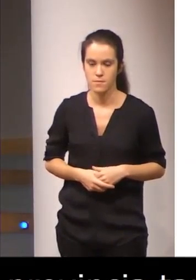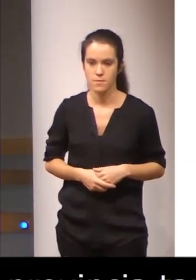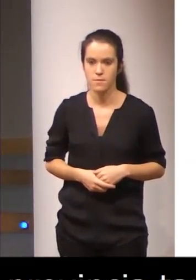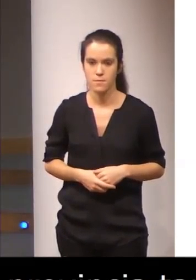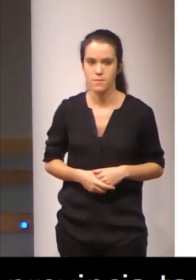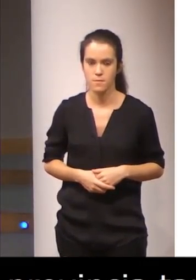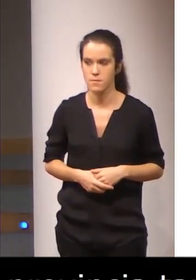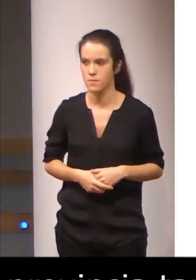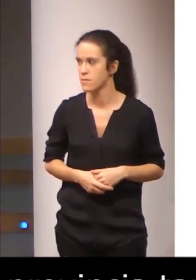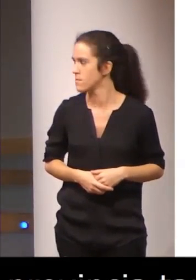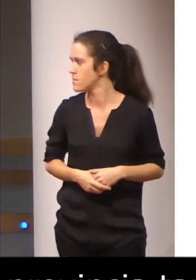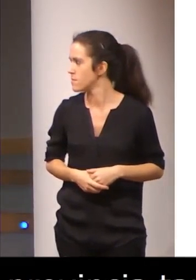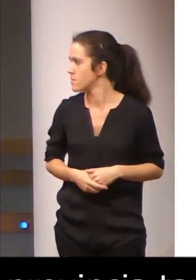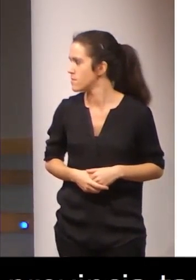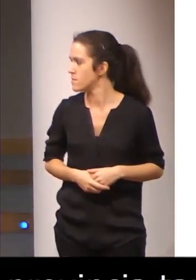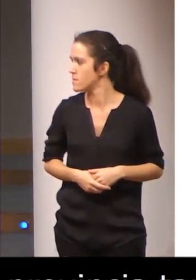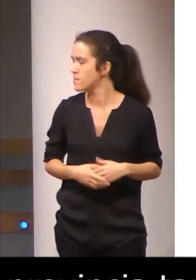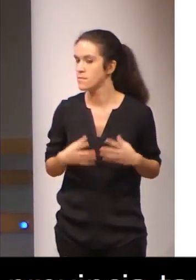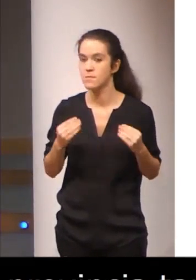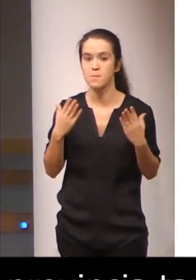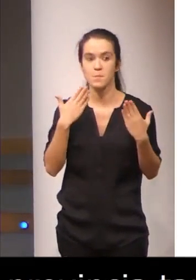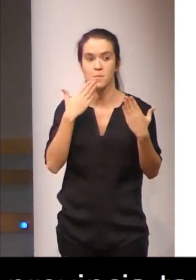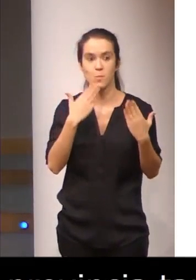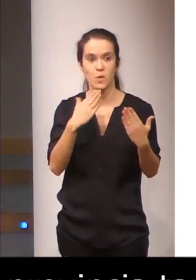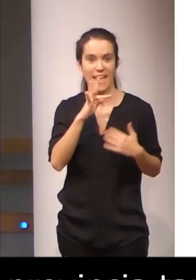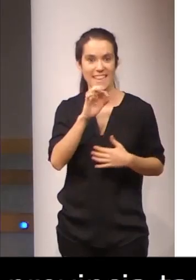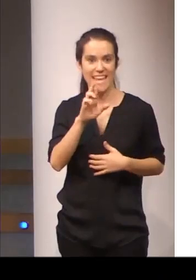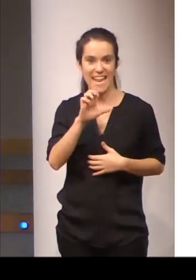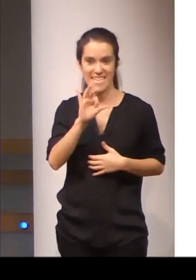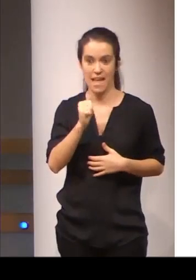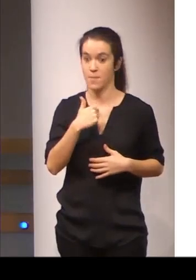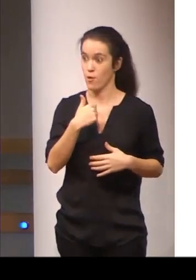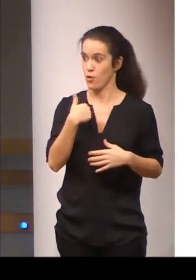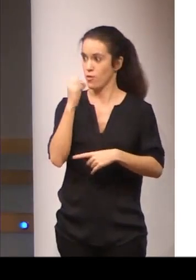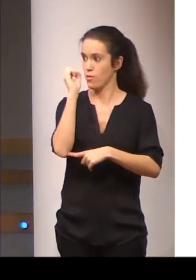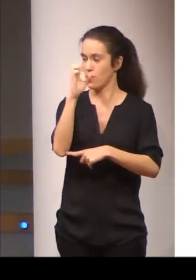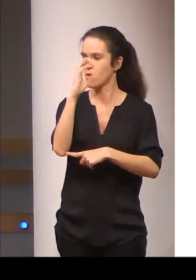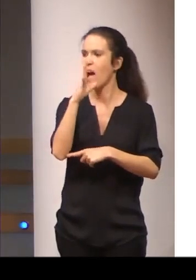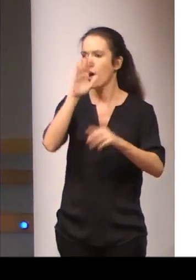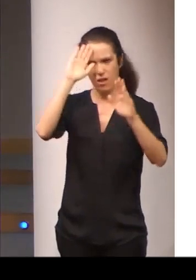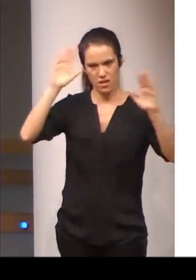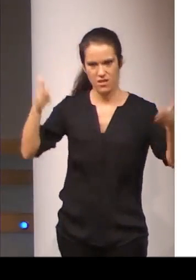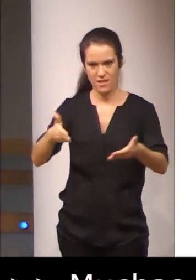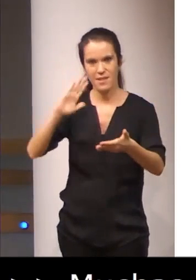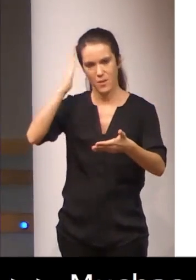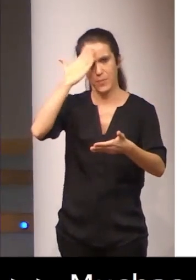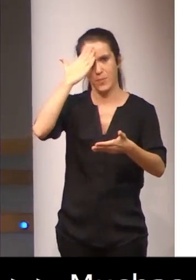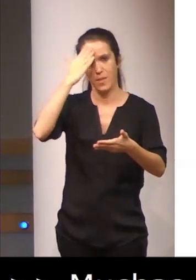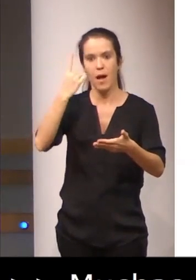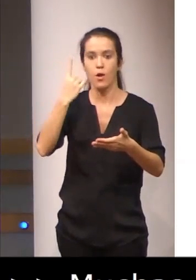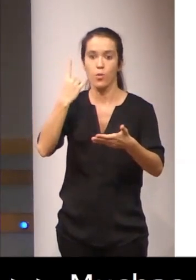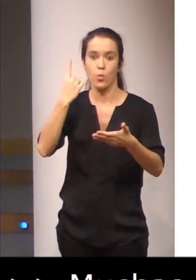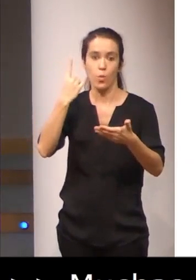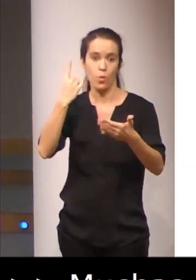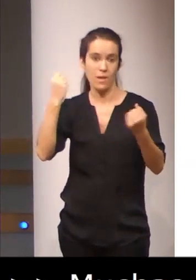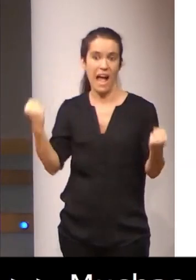Bueno, muchas gracias, Teresa. Bueno, mi presentación se va a centrar fundamentalmente en una acción que